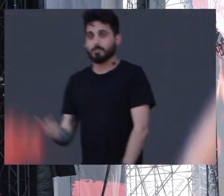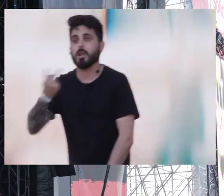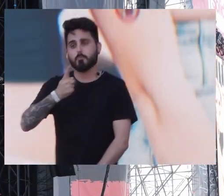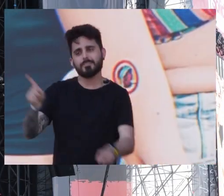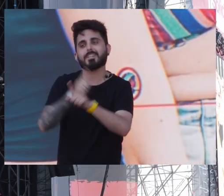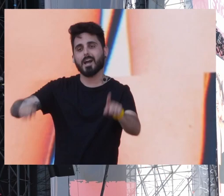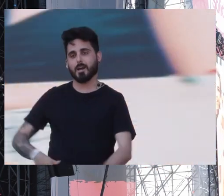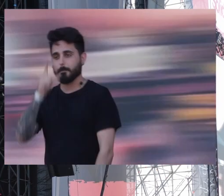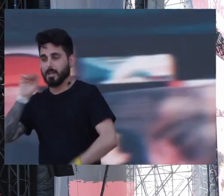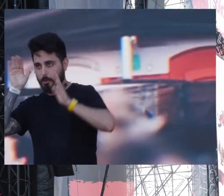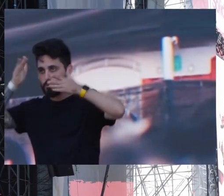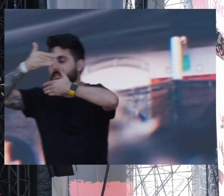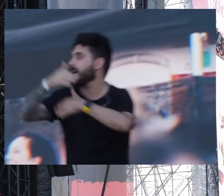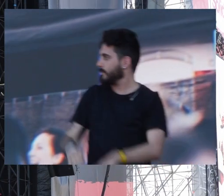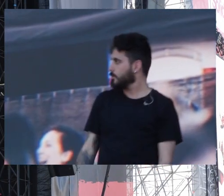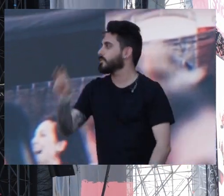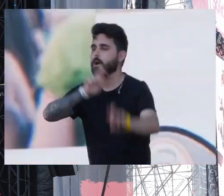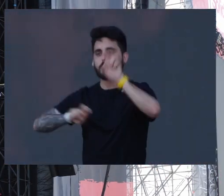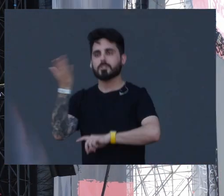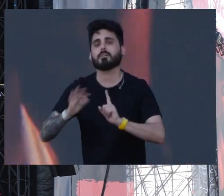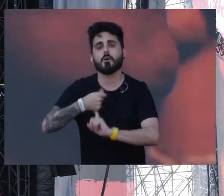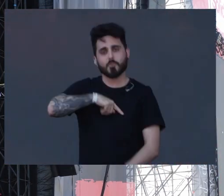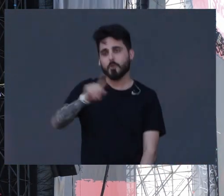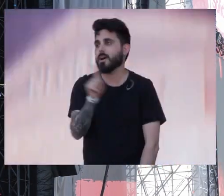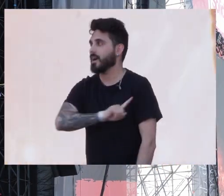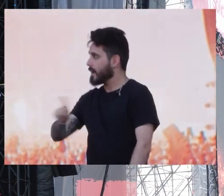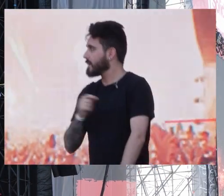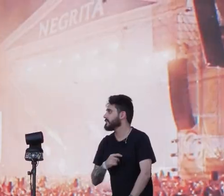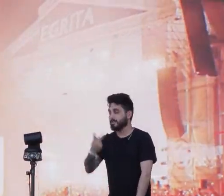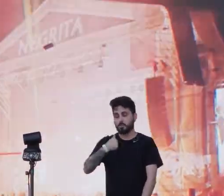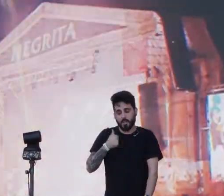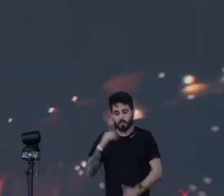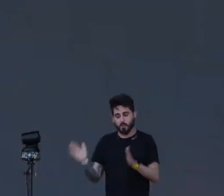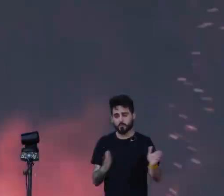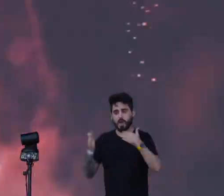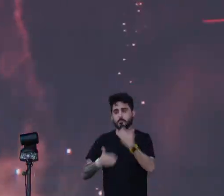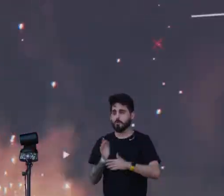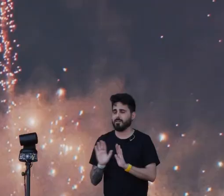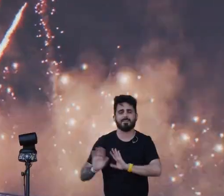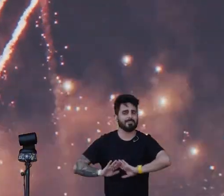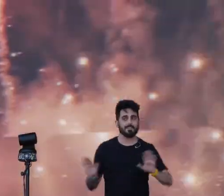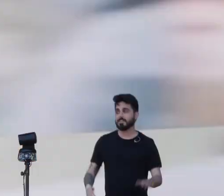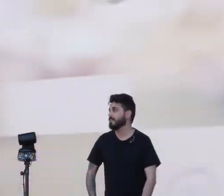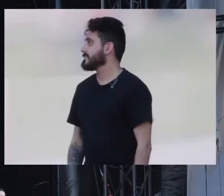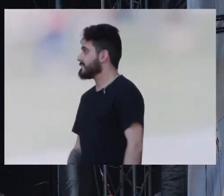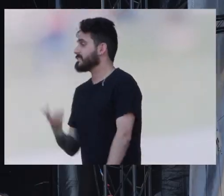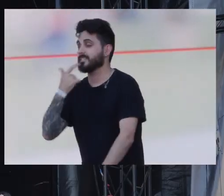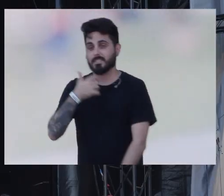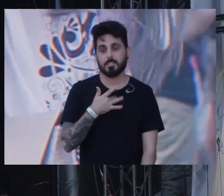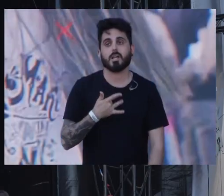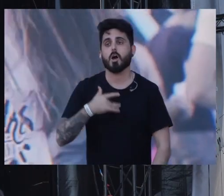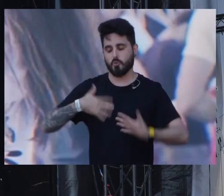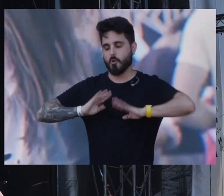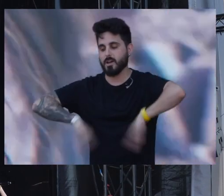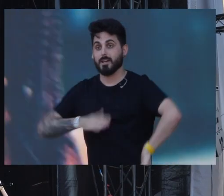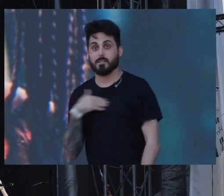Tu i jo la música, més simple, tónica Busca, em busca i no em troba La baby diu que soc moda Que em pot